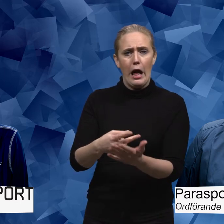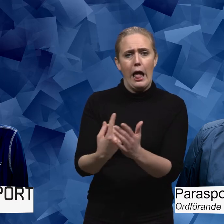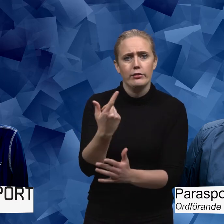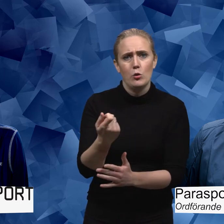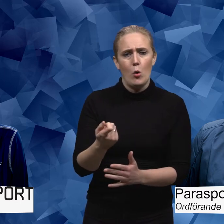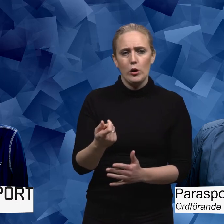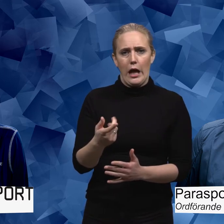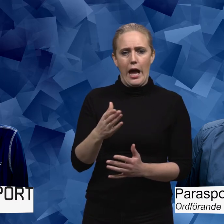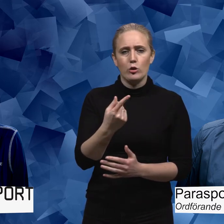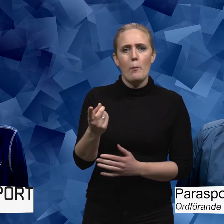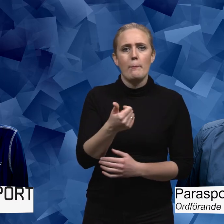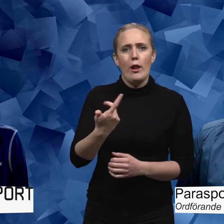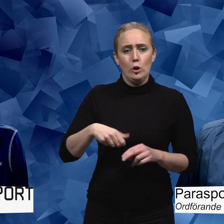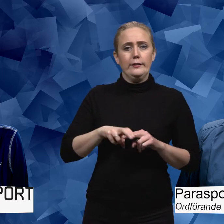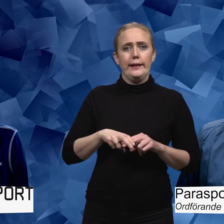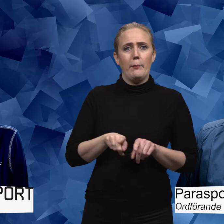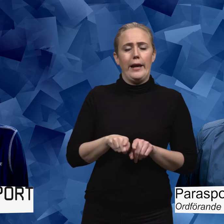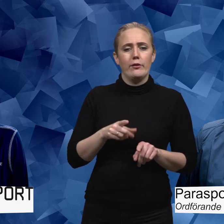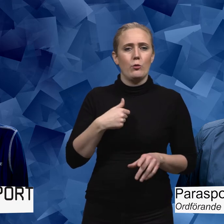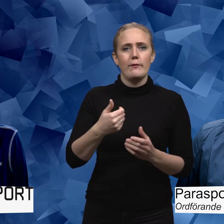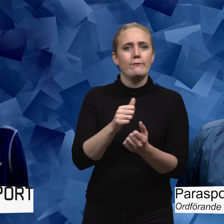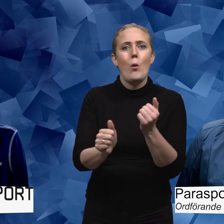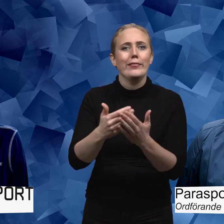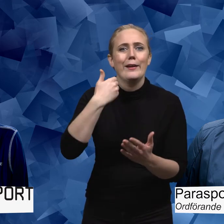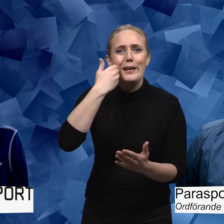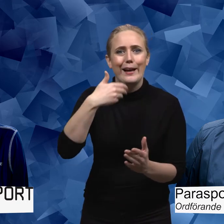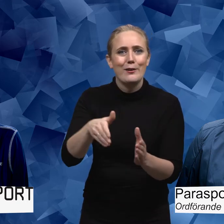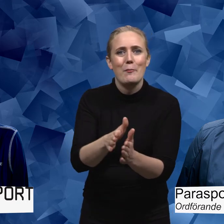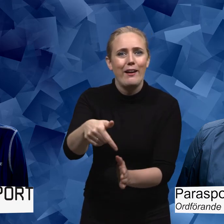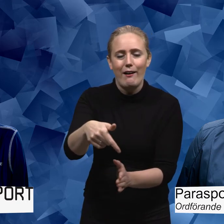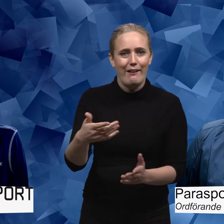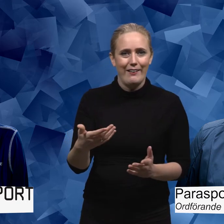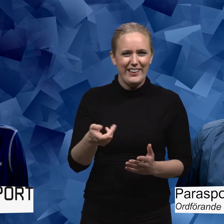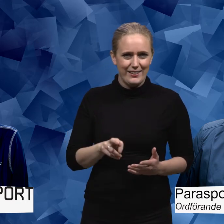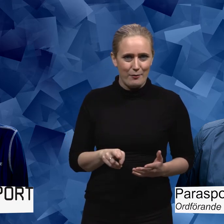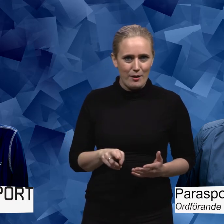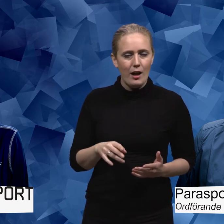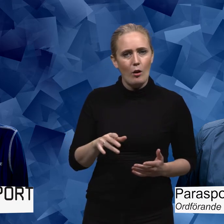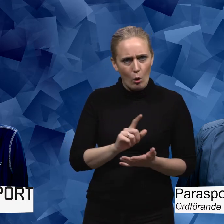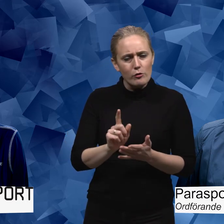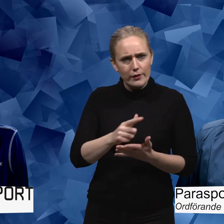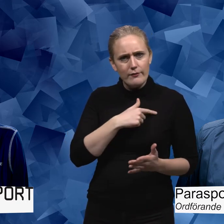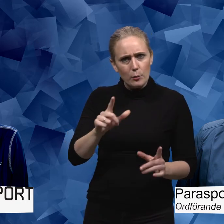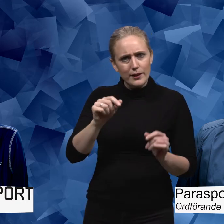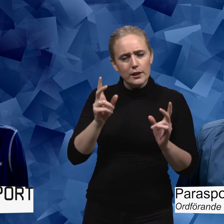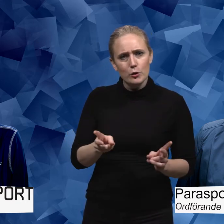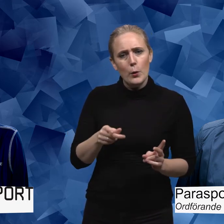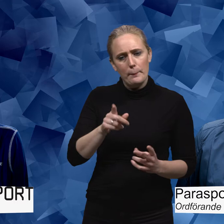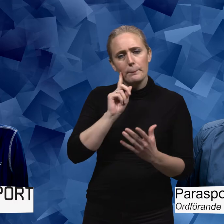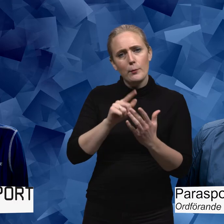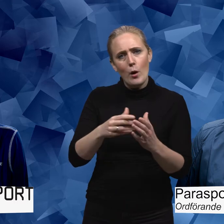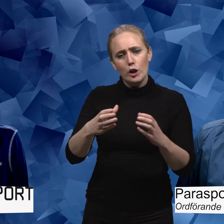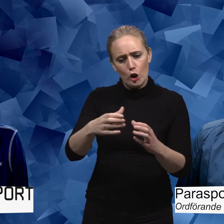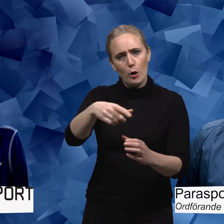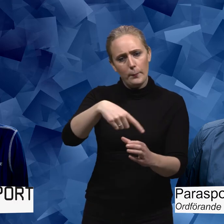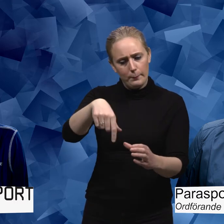göra någonting. får sitta bredvid legplatsen och titta på. Och det tycker jag att man hör många gånger att just den